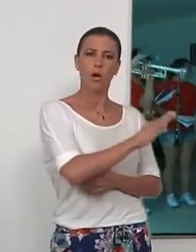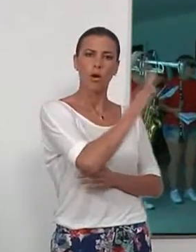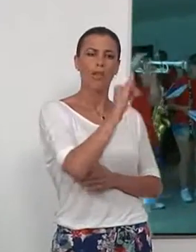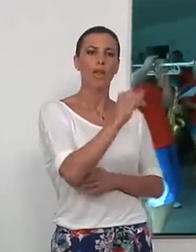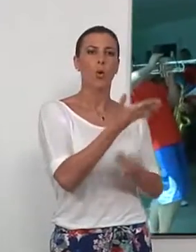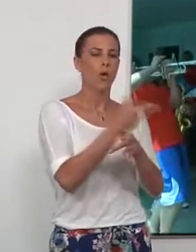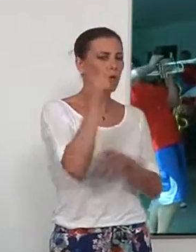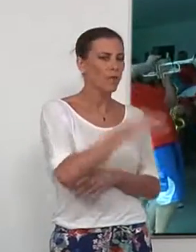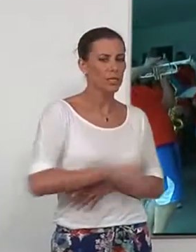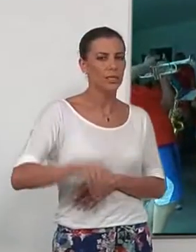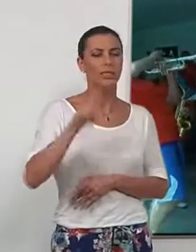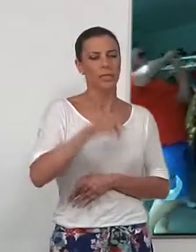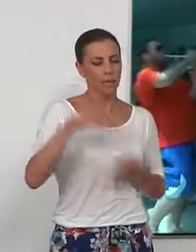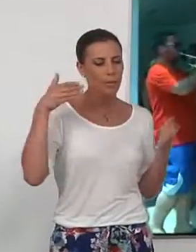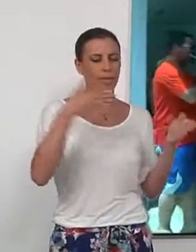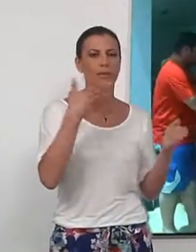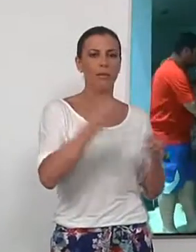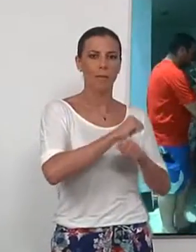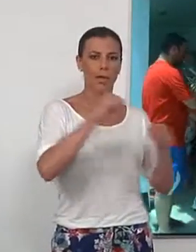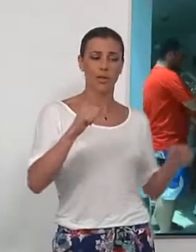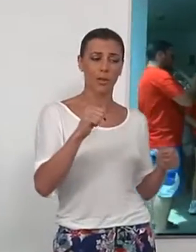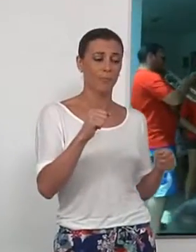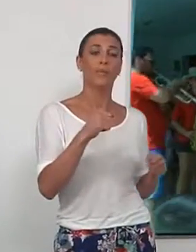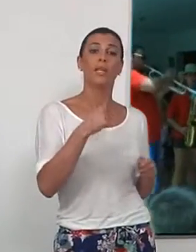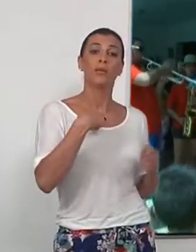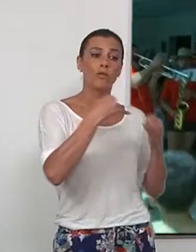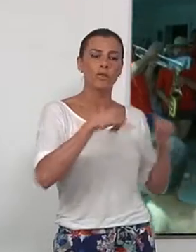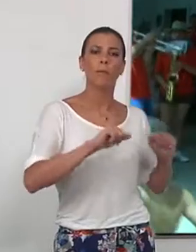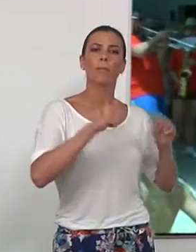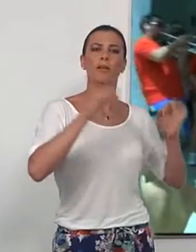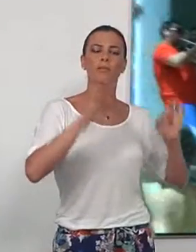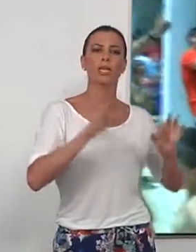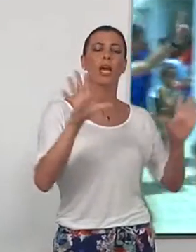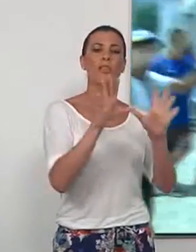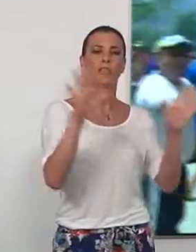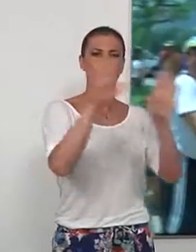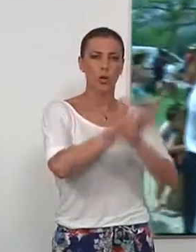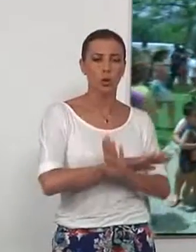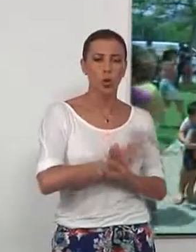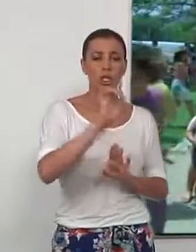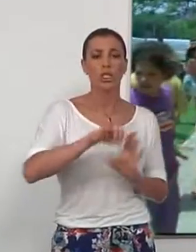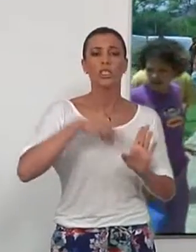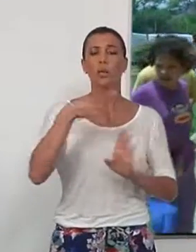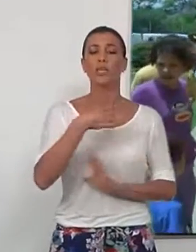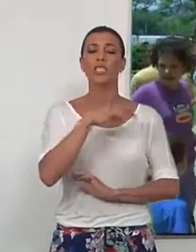para mayores. El encendido del ferial será a las diez y media de la noche y después el vecino Florentino Frías